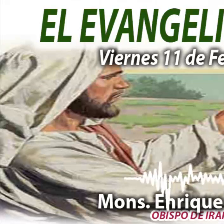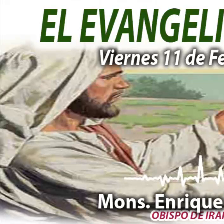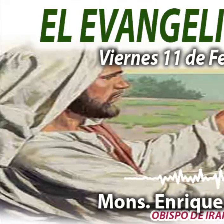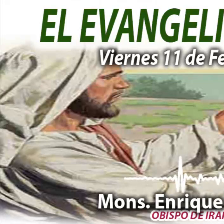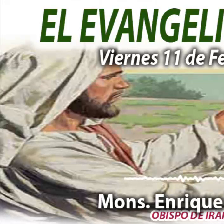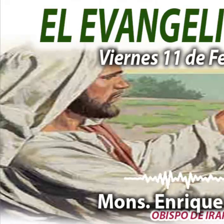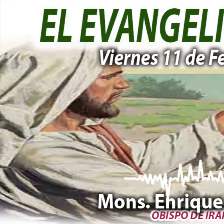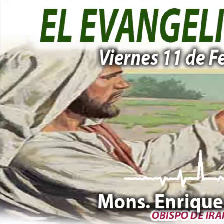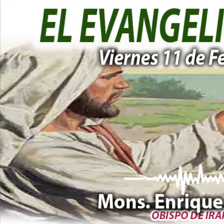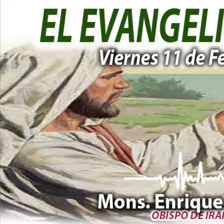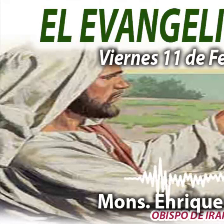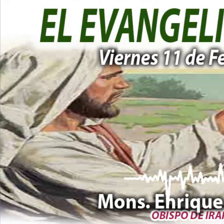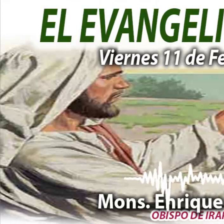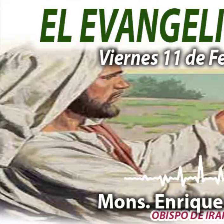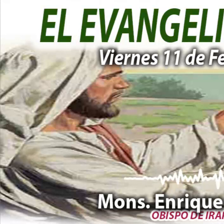Esperanza.